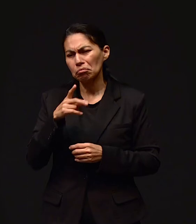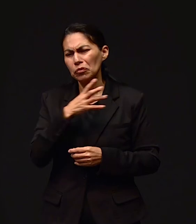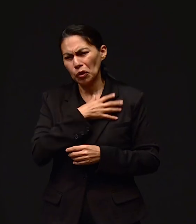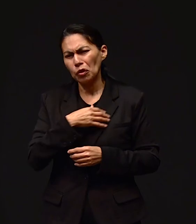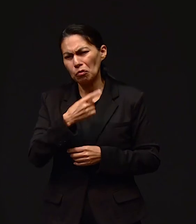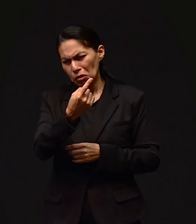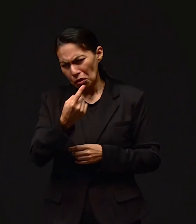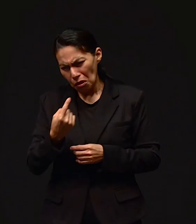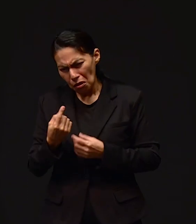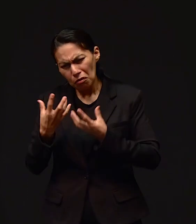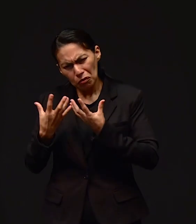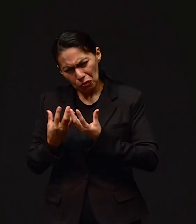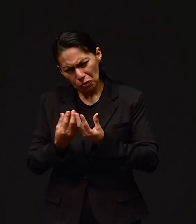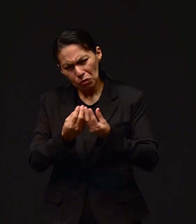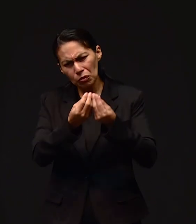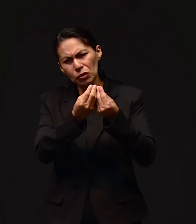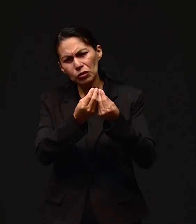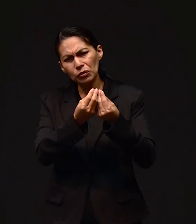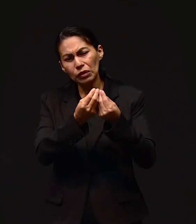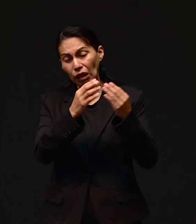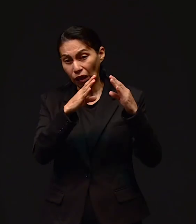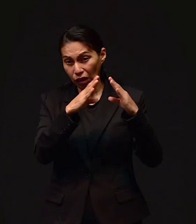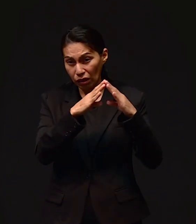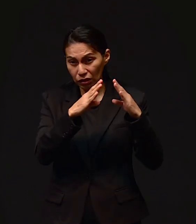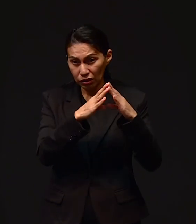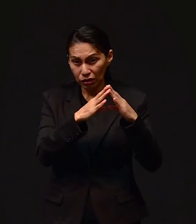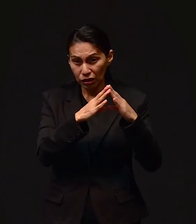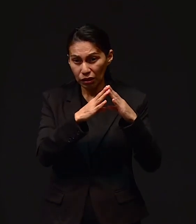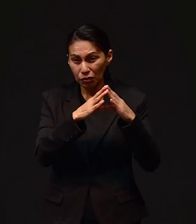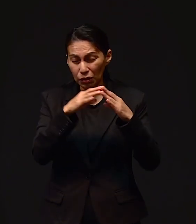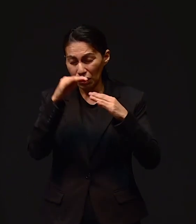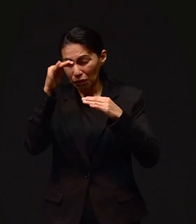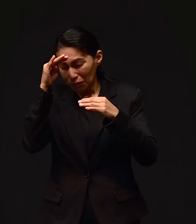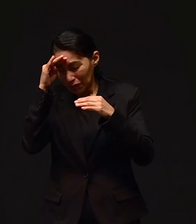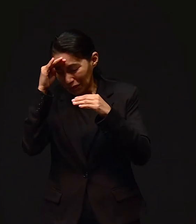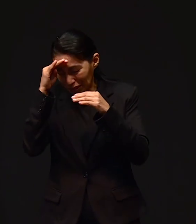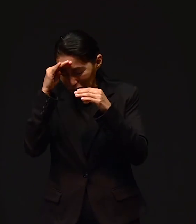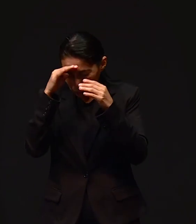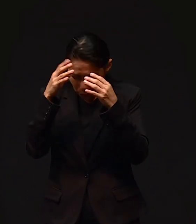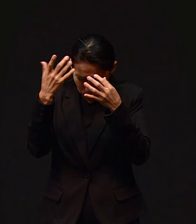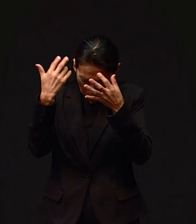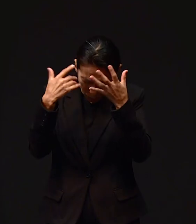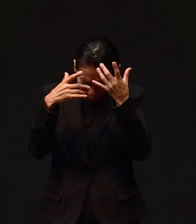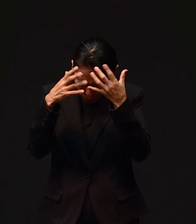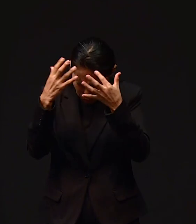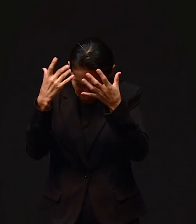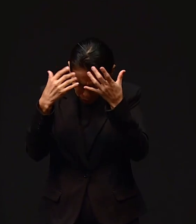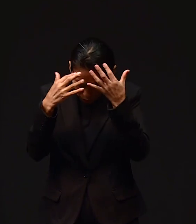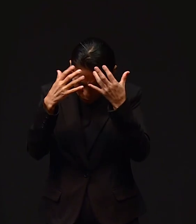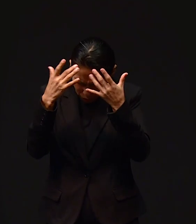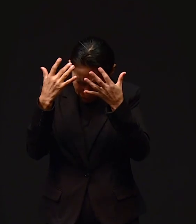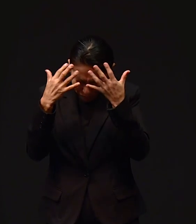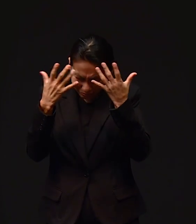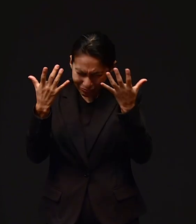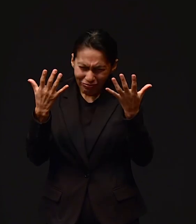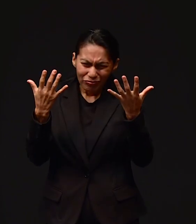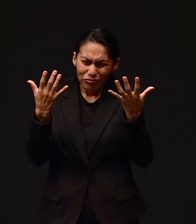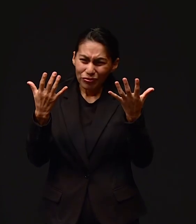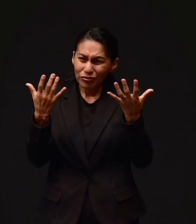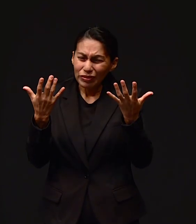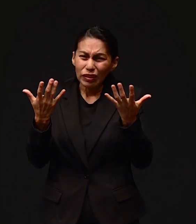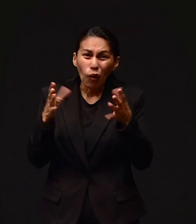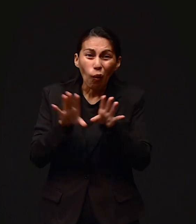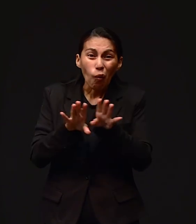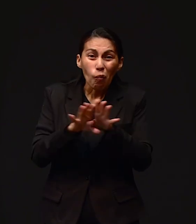por mí y nos fuimos. Y llegué a la casa, pero en mi mente iba yo, pues, viendo